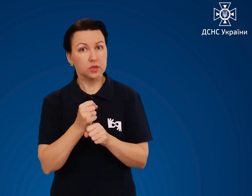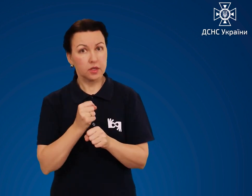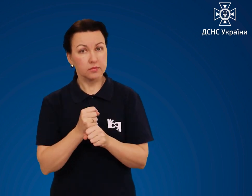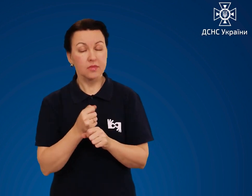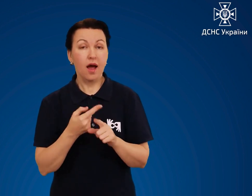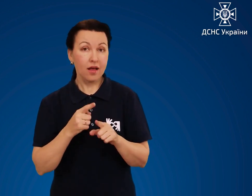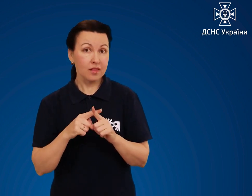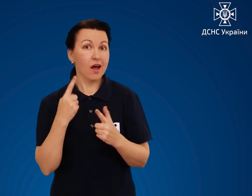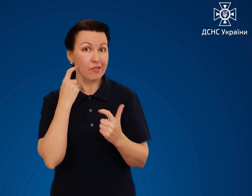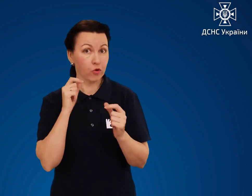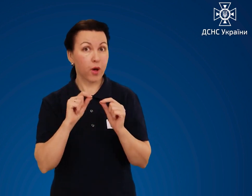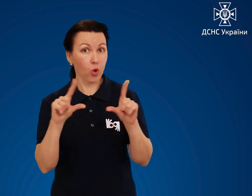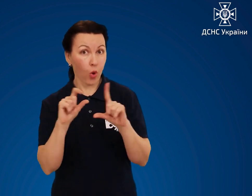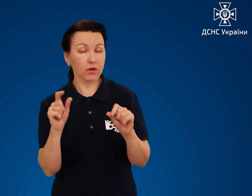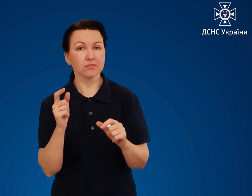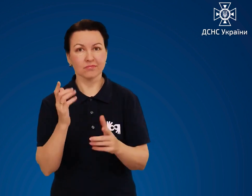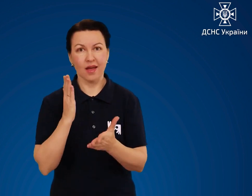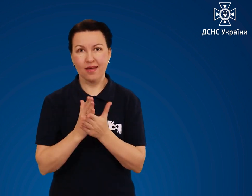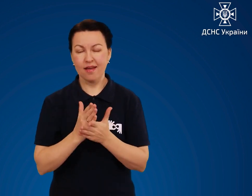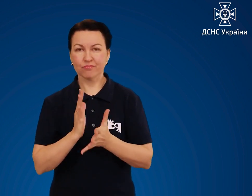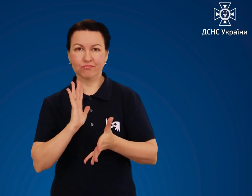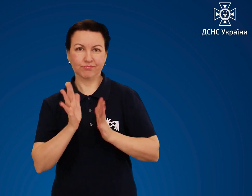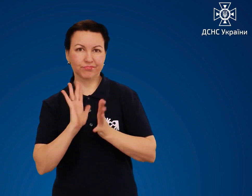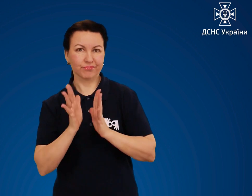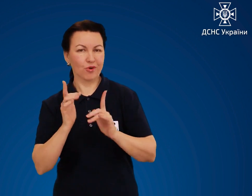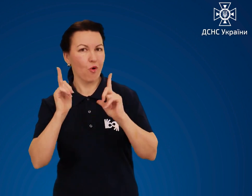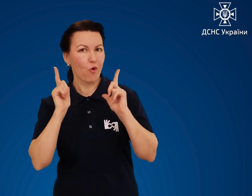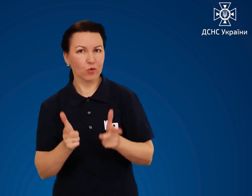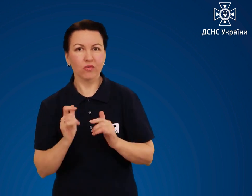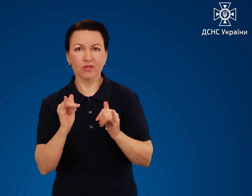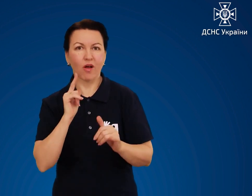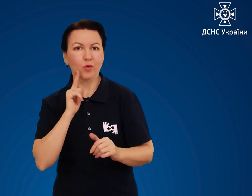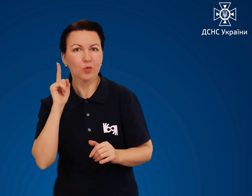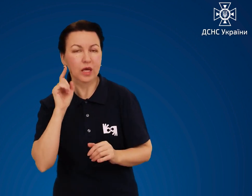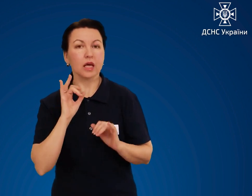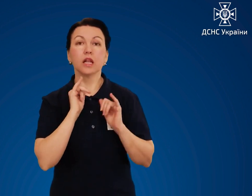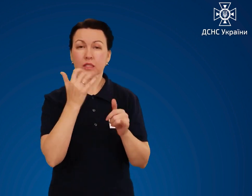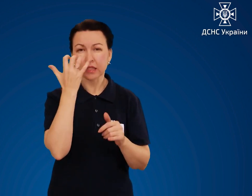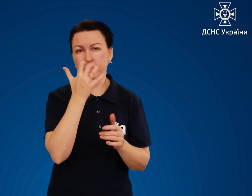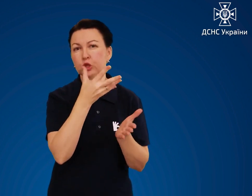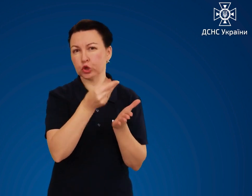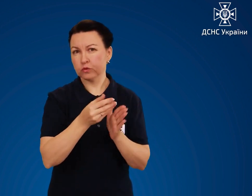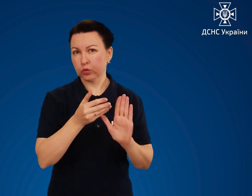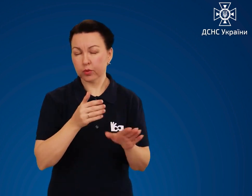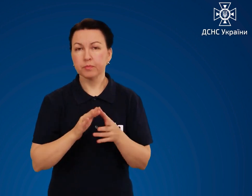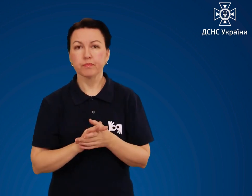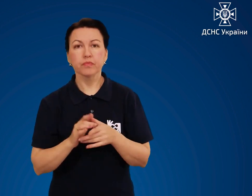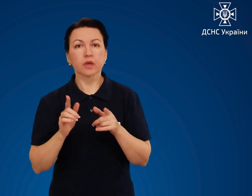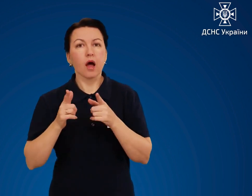інформація є адаптованою для людей з порушенням слуху та зору та знаходиться у розділі